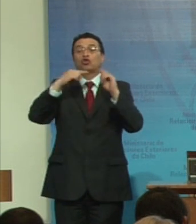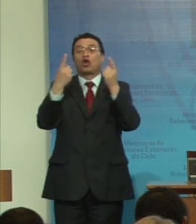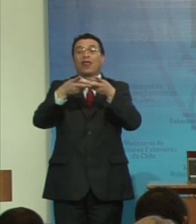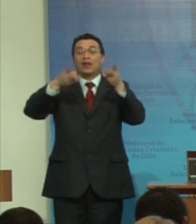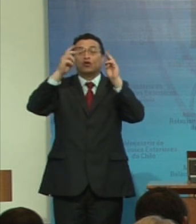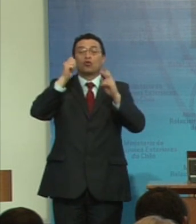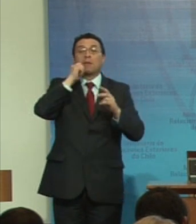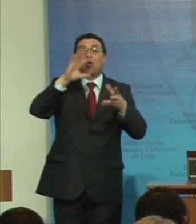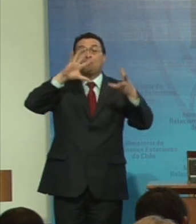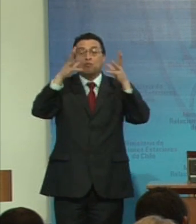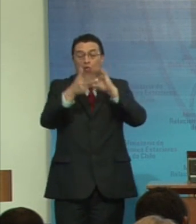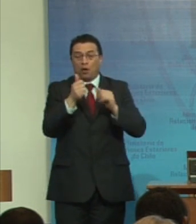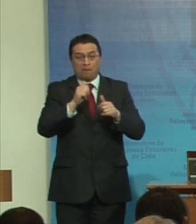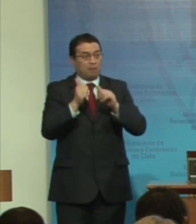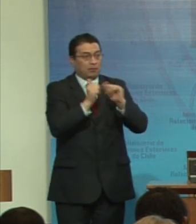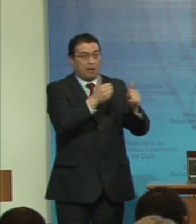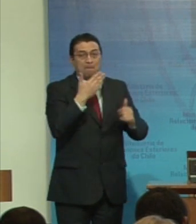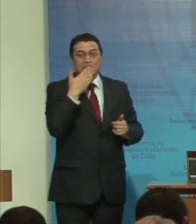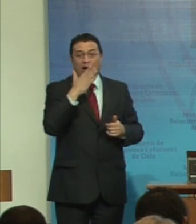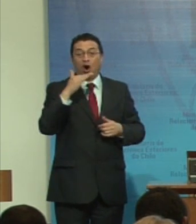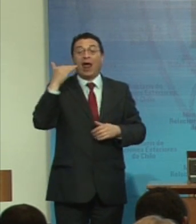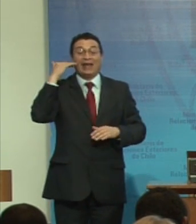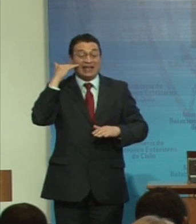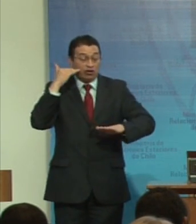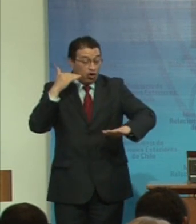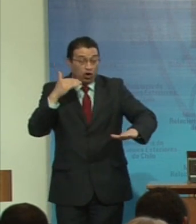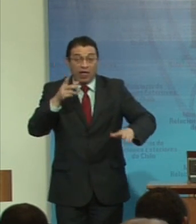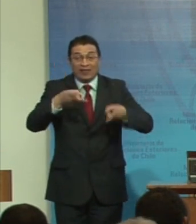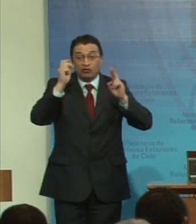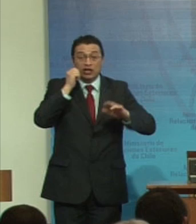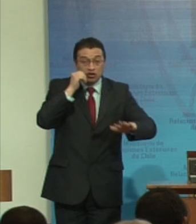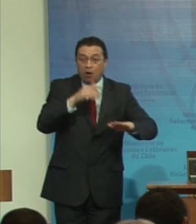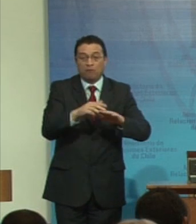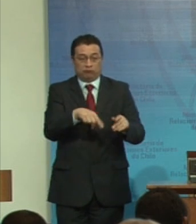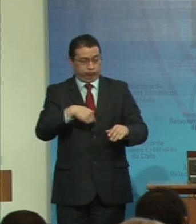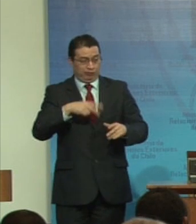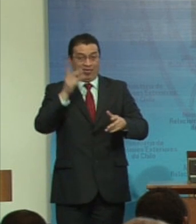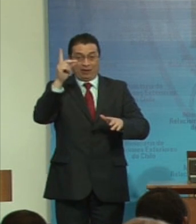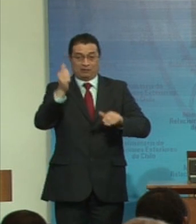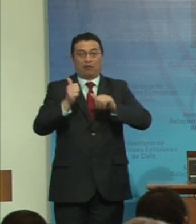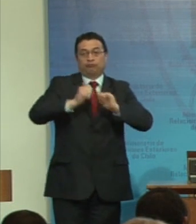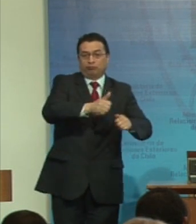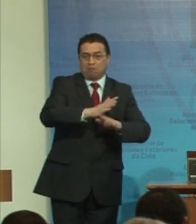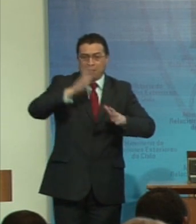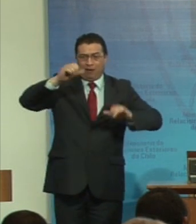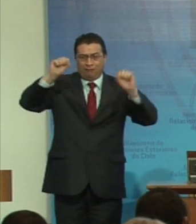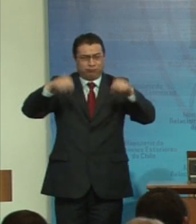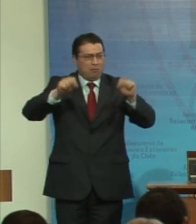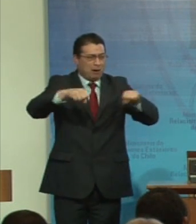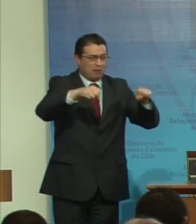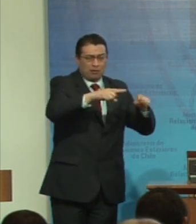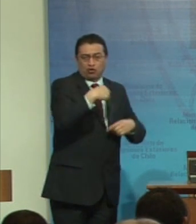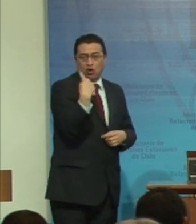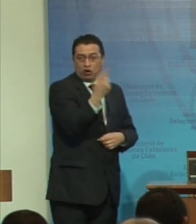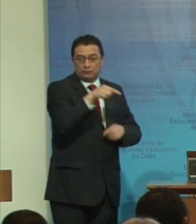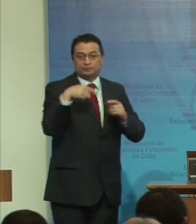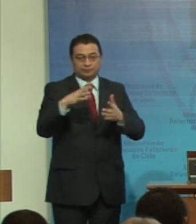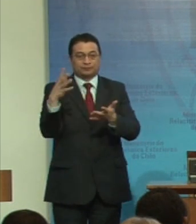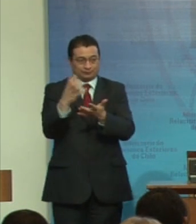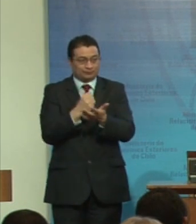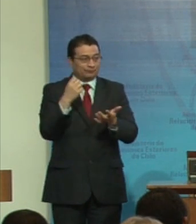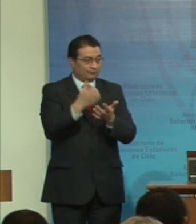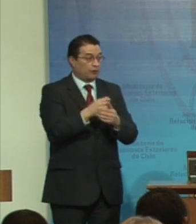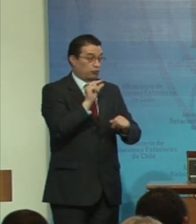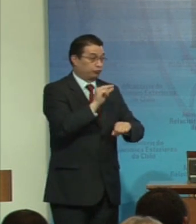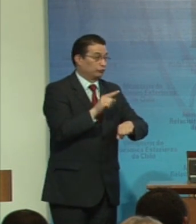incluida más rápida que la convención de los derechos del niño. Pero si ahora me sitúan en el plano de los logros y le pido a Hernán que me